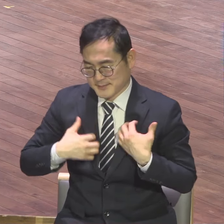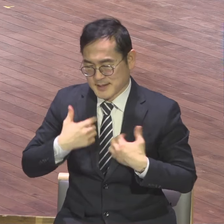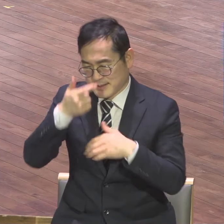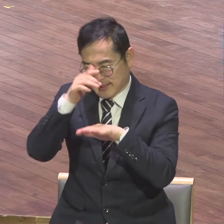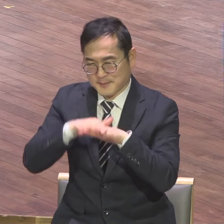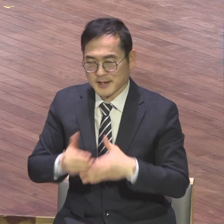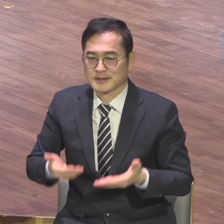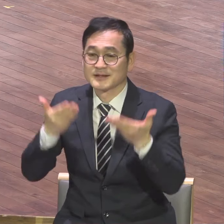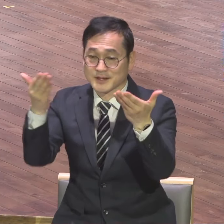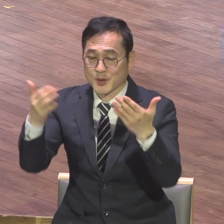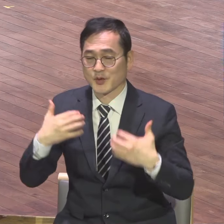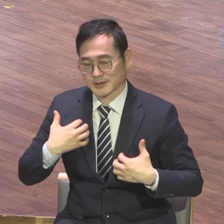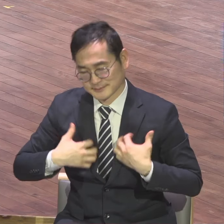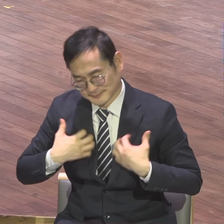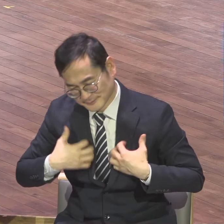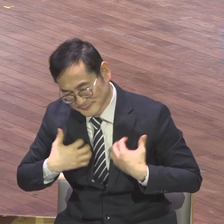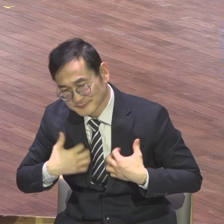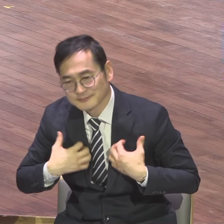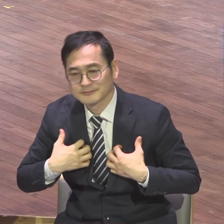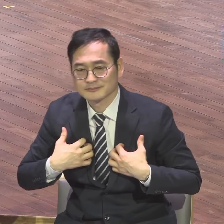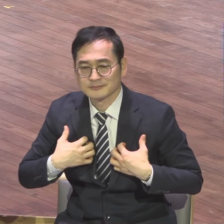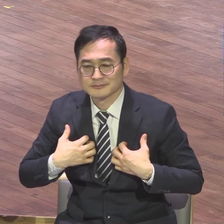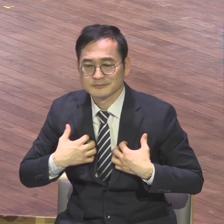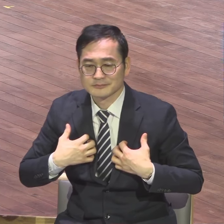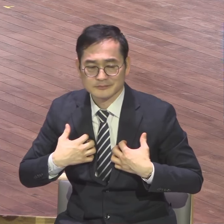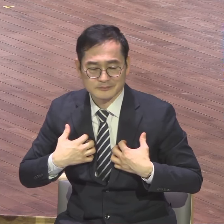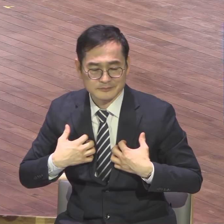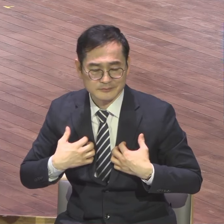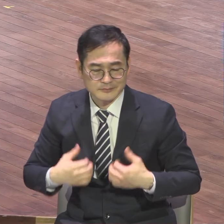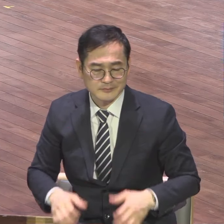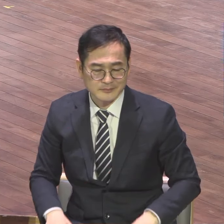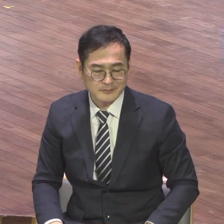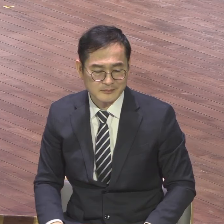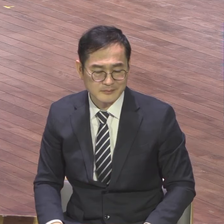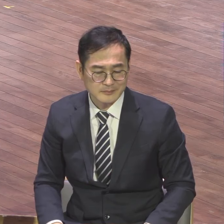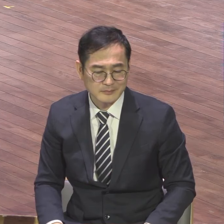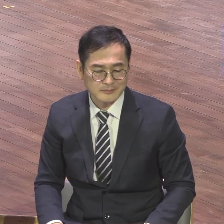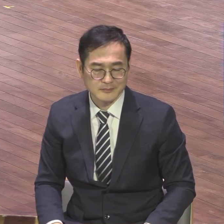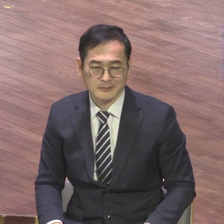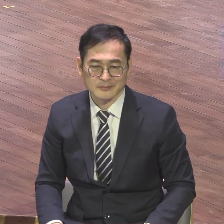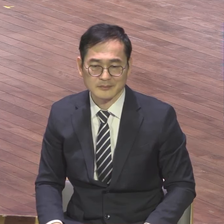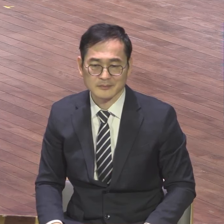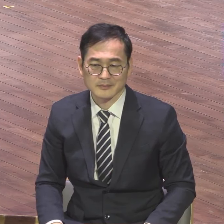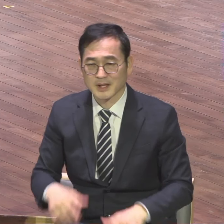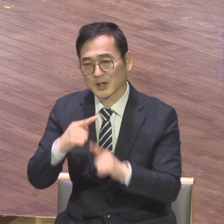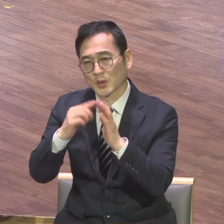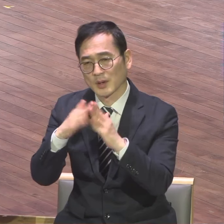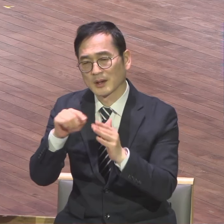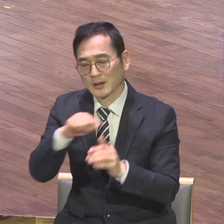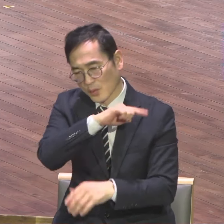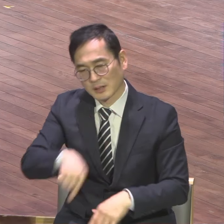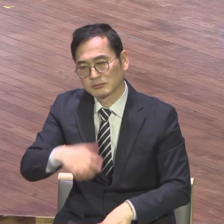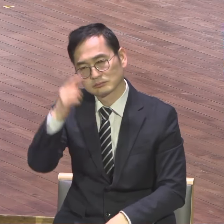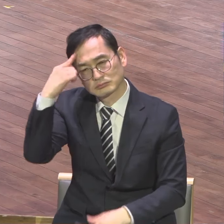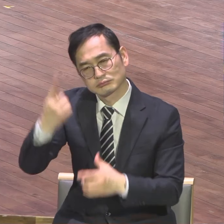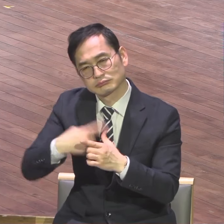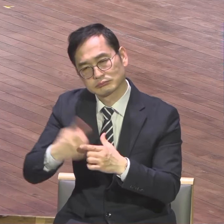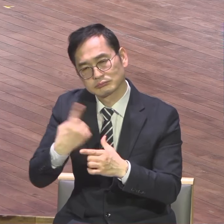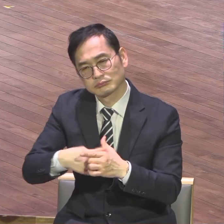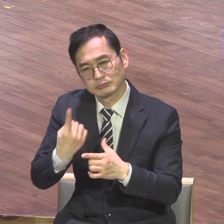예배 시간에 온갖 언언할 거 온갖 극정 할 거 다 잡생각 예배 시간에 메시지 못하고 그 일을 합니까 뻥이에요